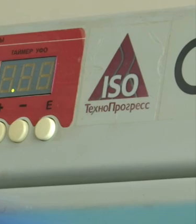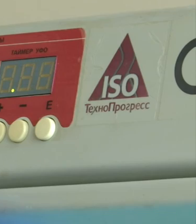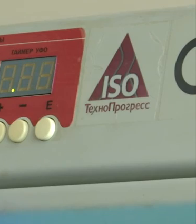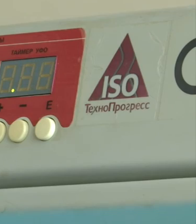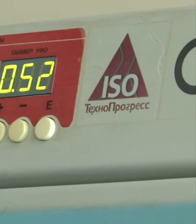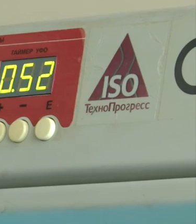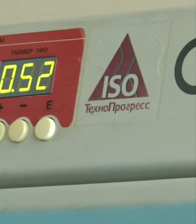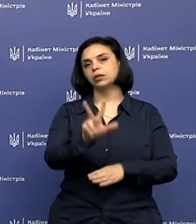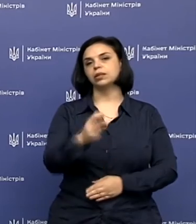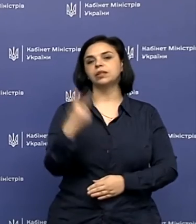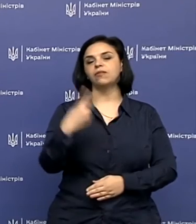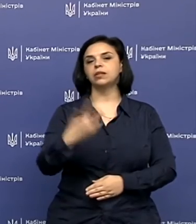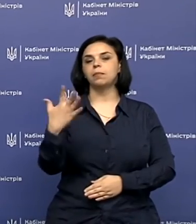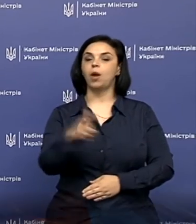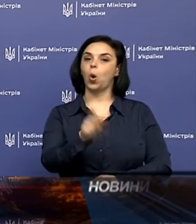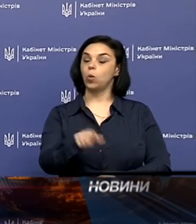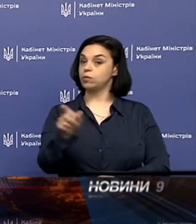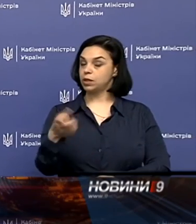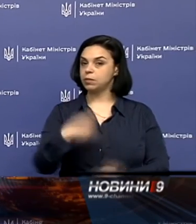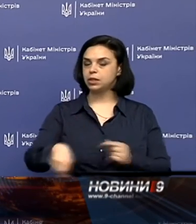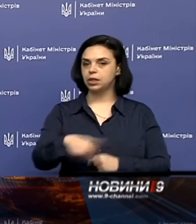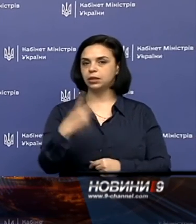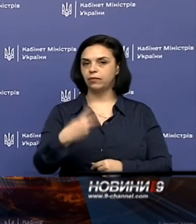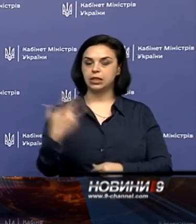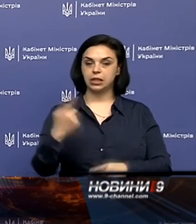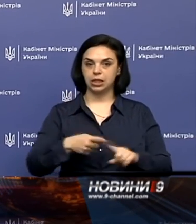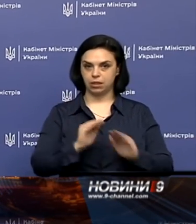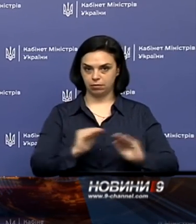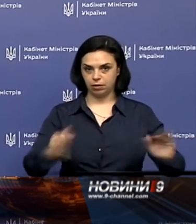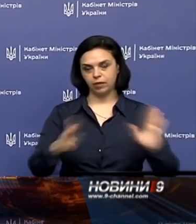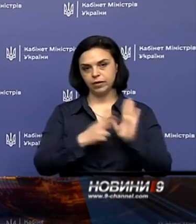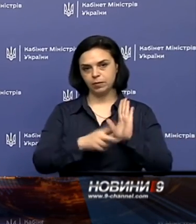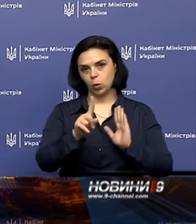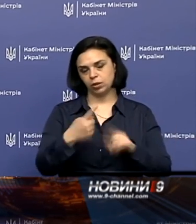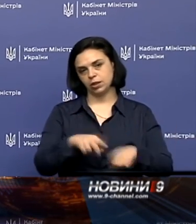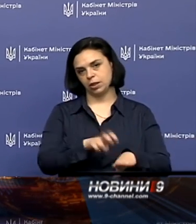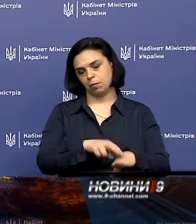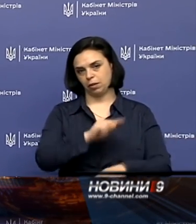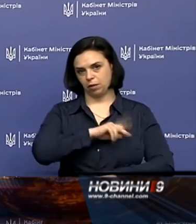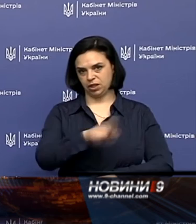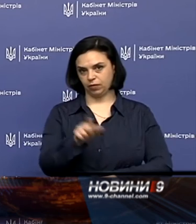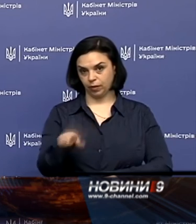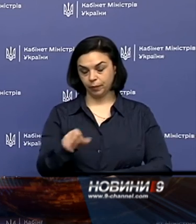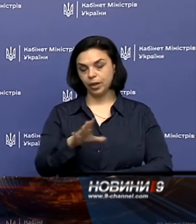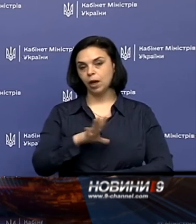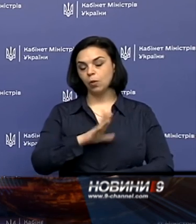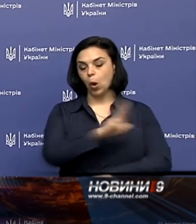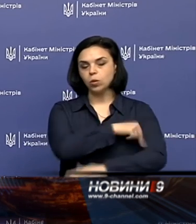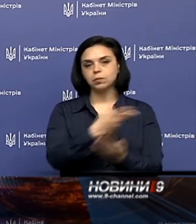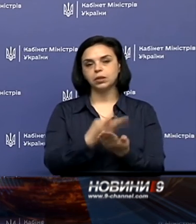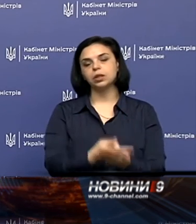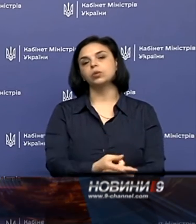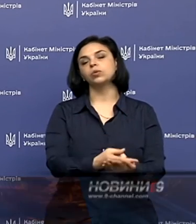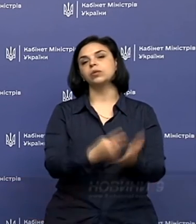захворіло 325 осіб. З них 23 дитини та 81 медпрацівник. Було госпіталізовано